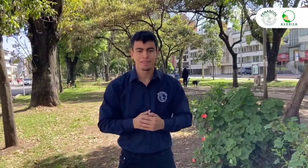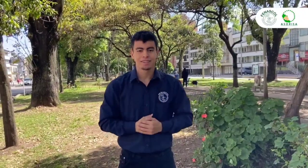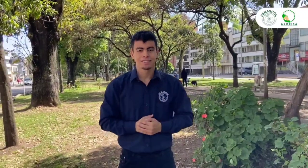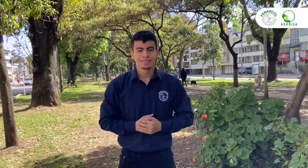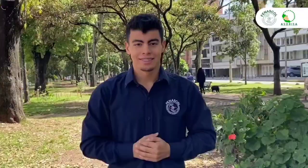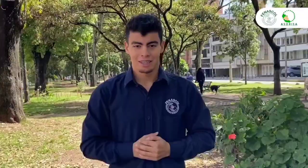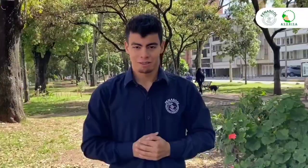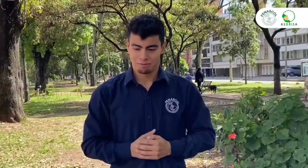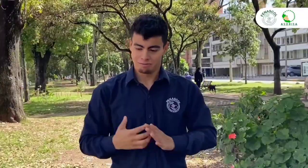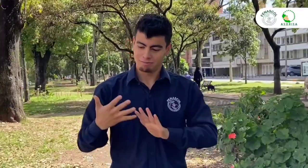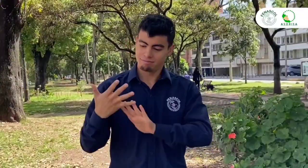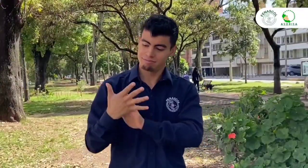Repite conmigo.